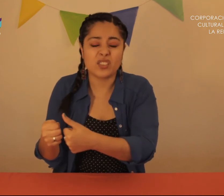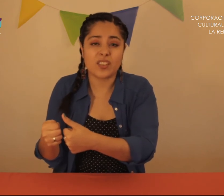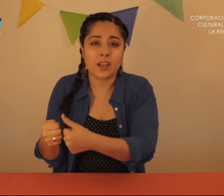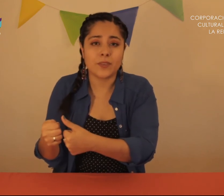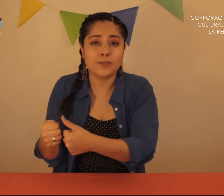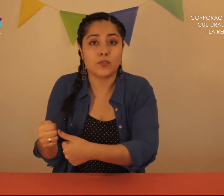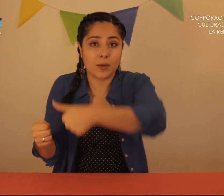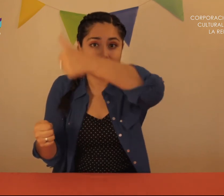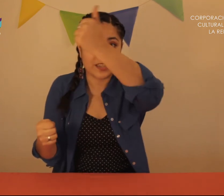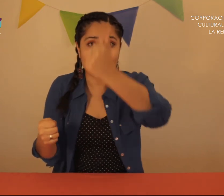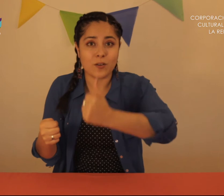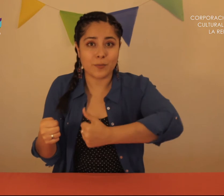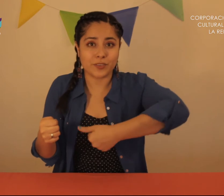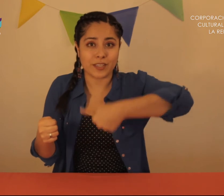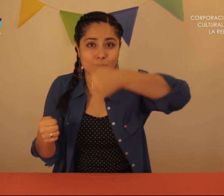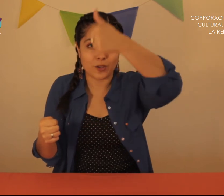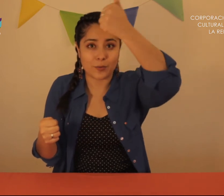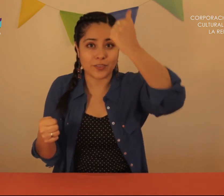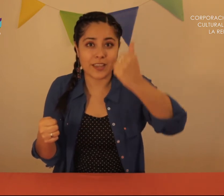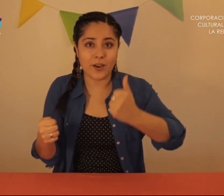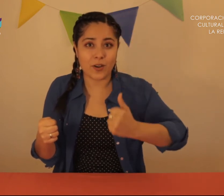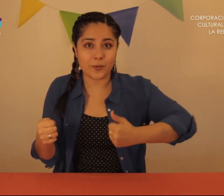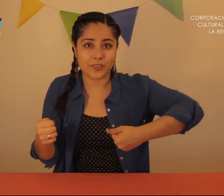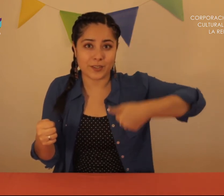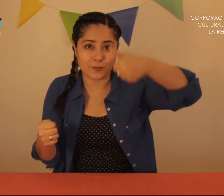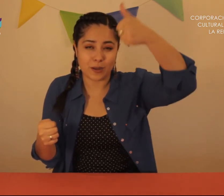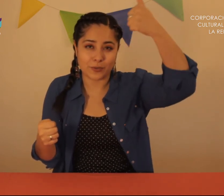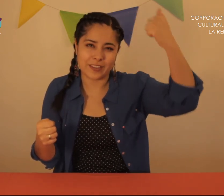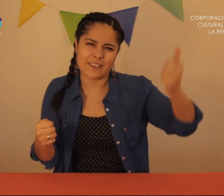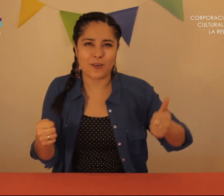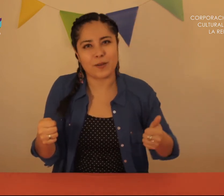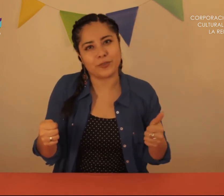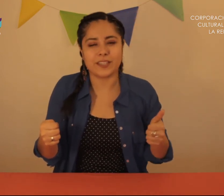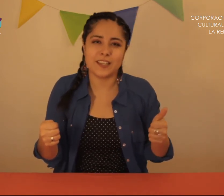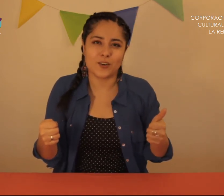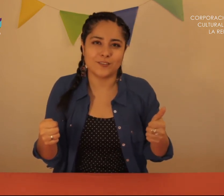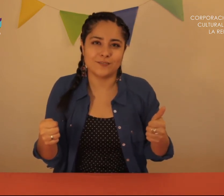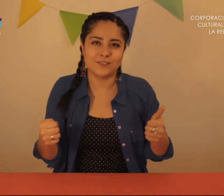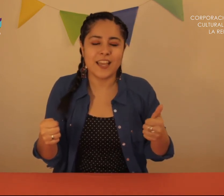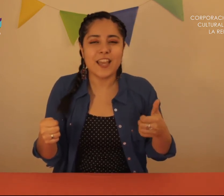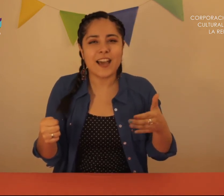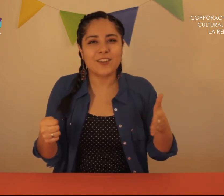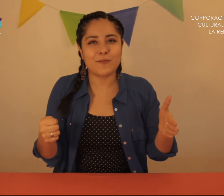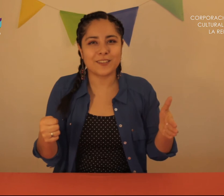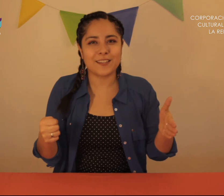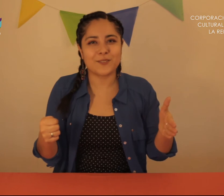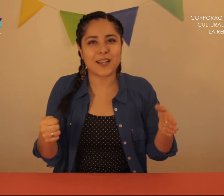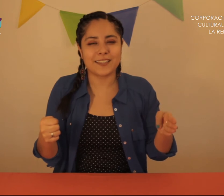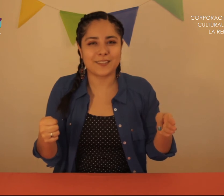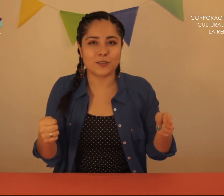Abrió la puerta Abrió la puerta de su casa Entró